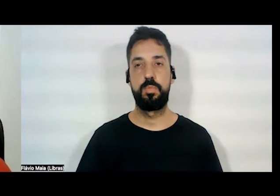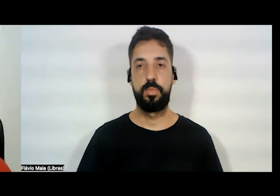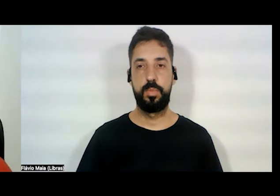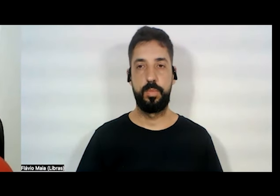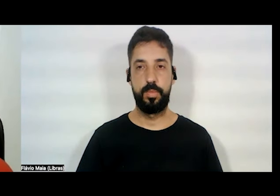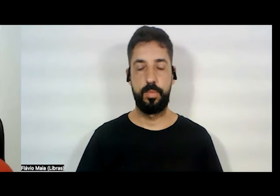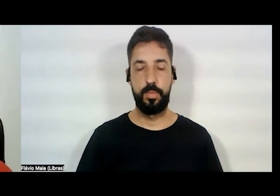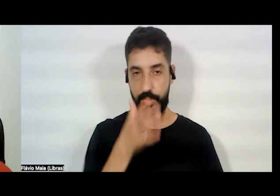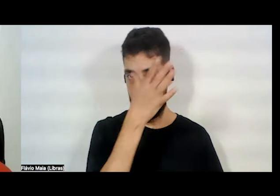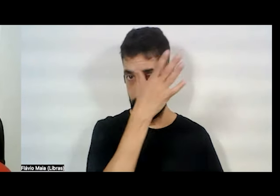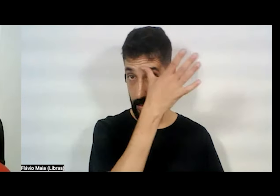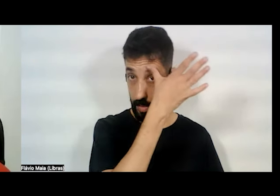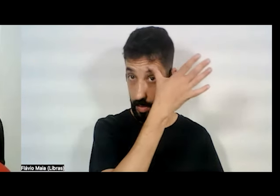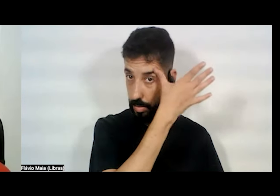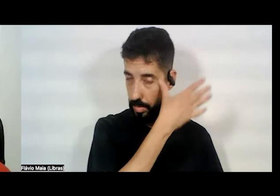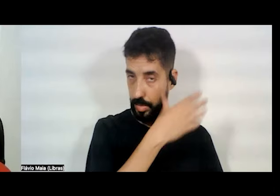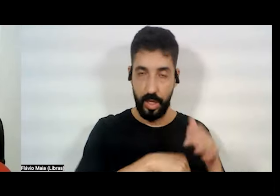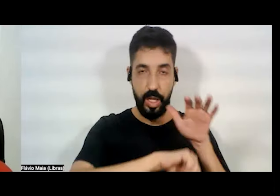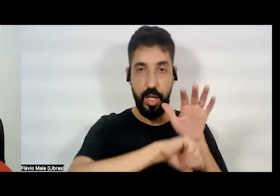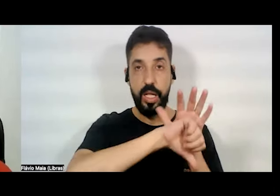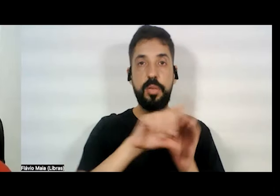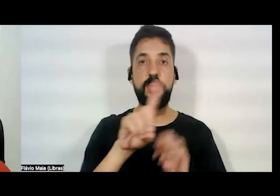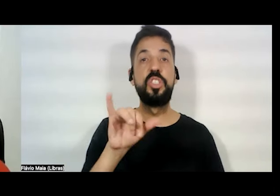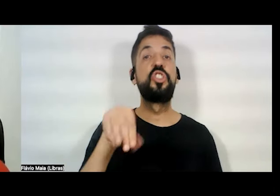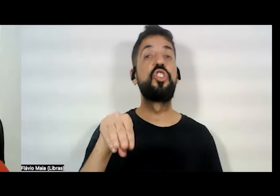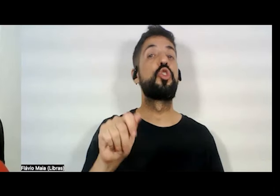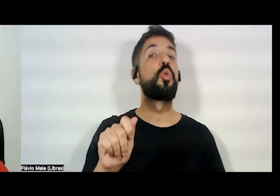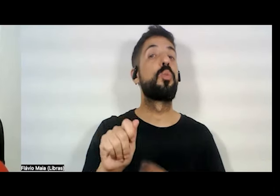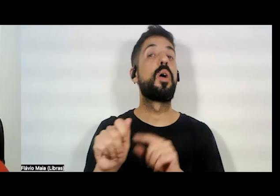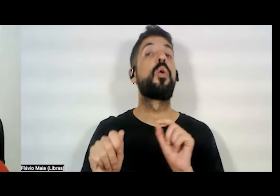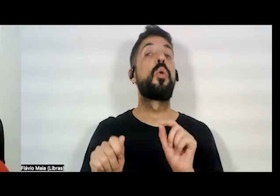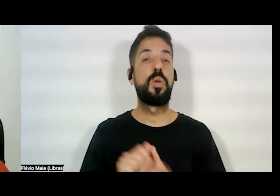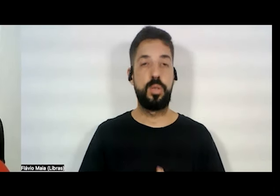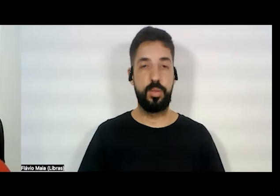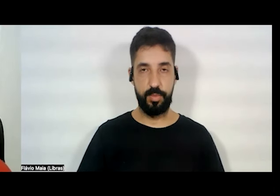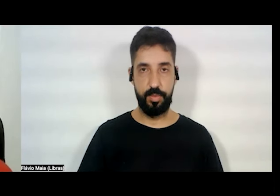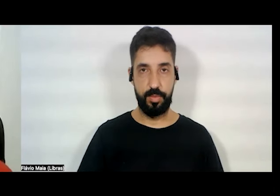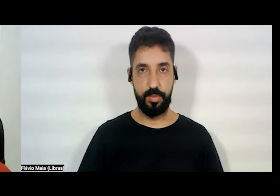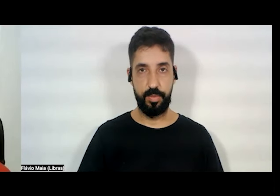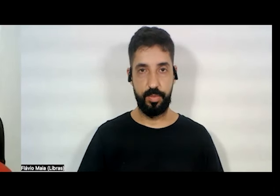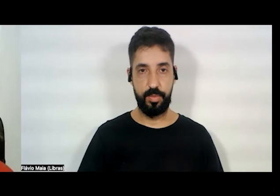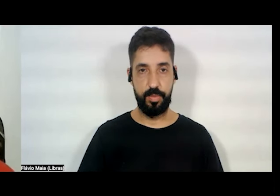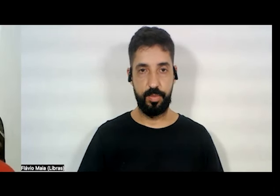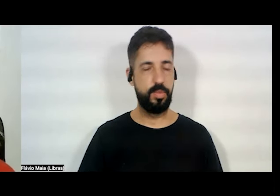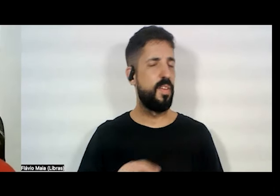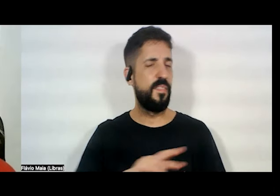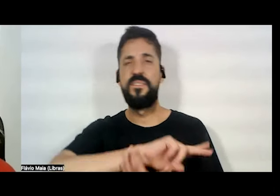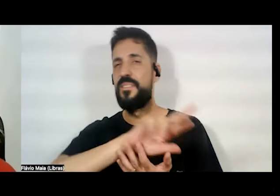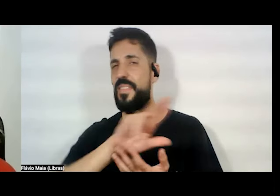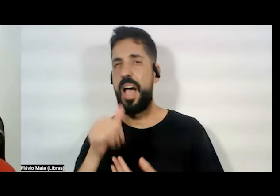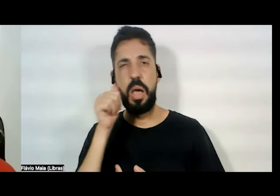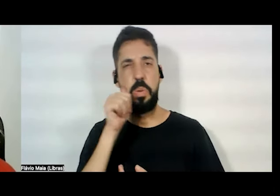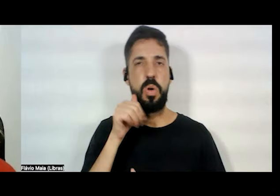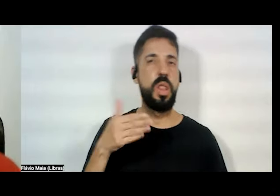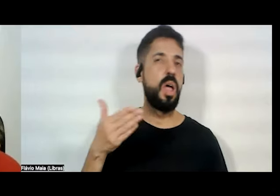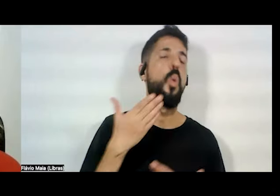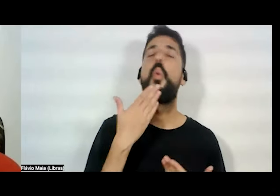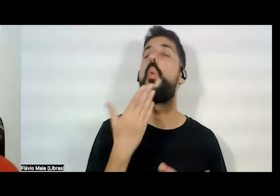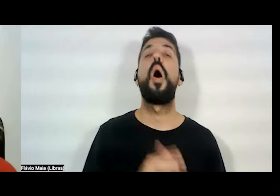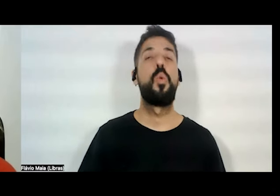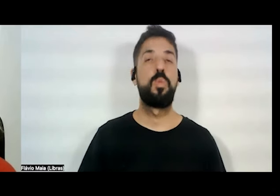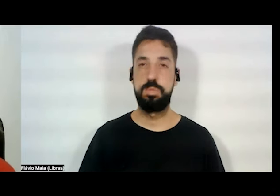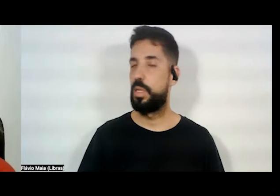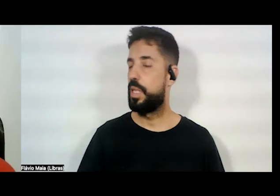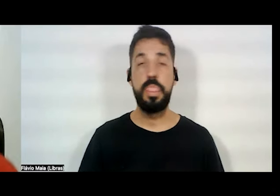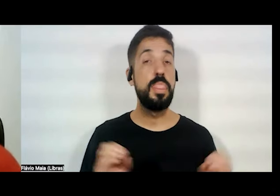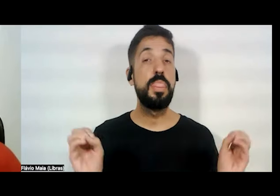O crime de Dilma, de Eleonora Meniguti, de tantas outras qual foi? Nenhum.